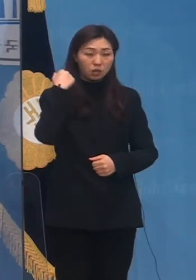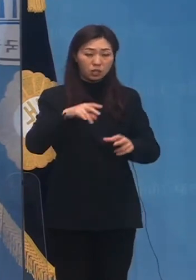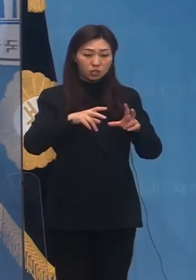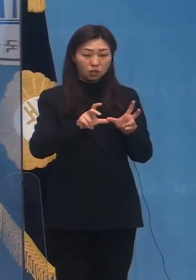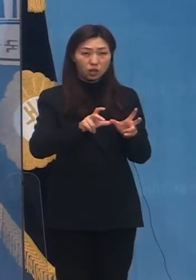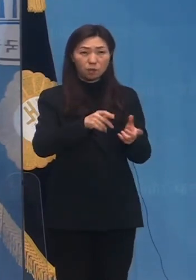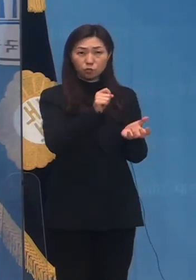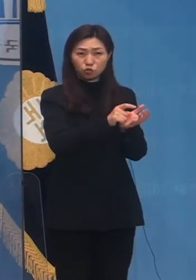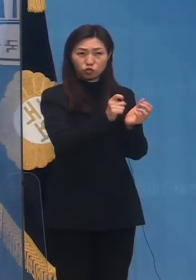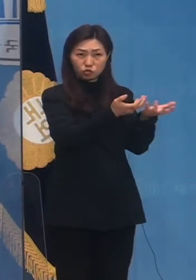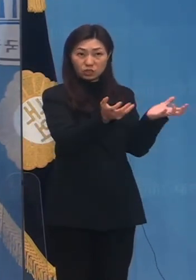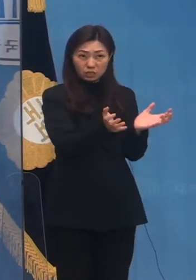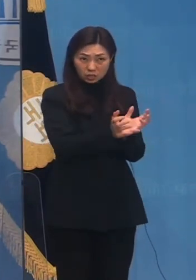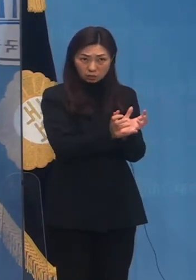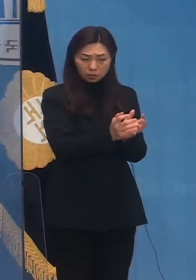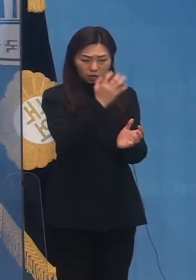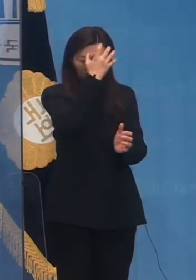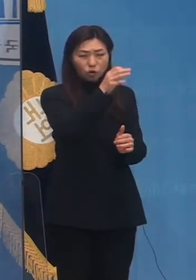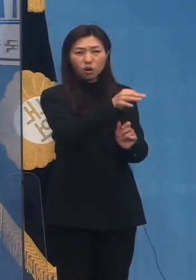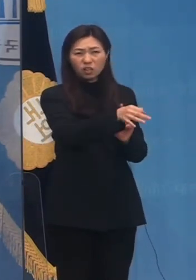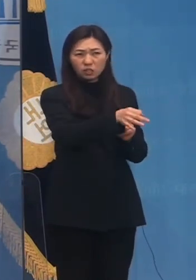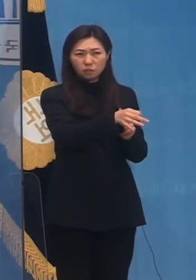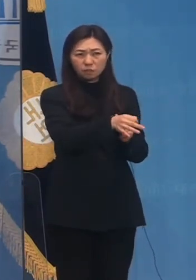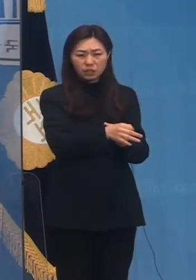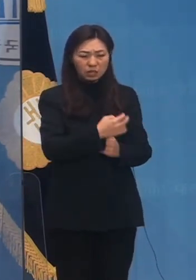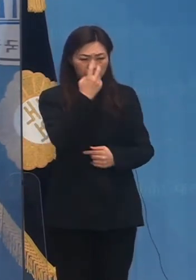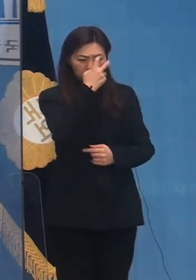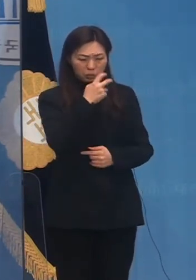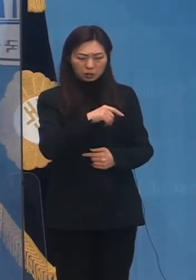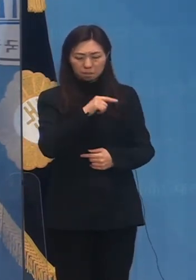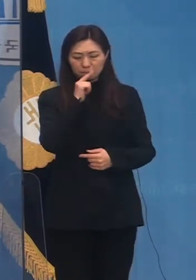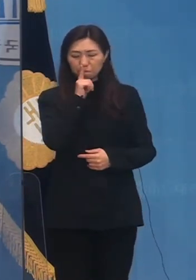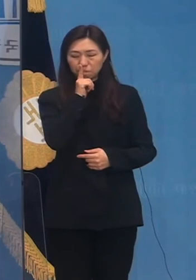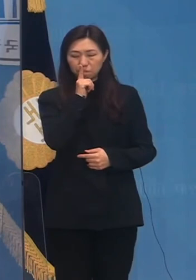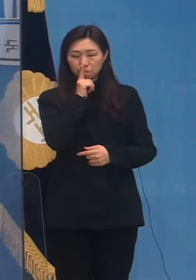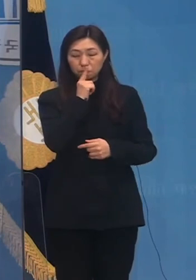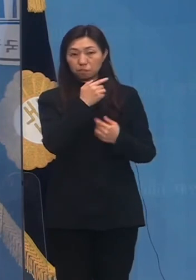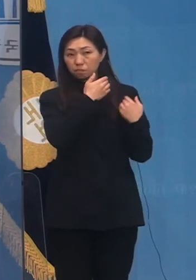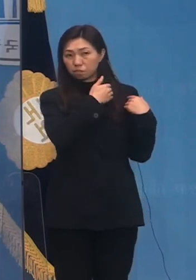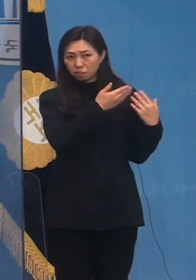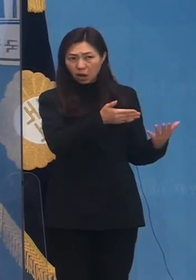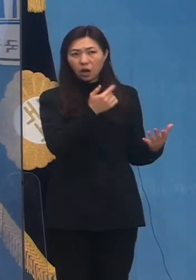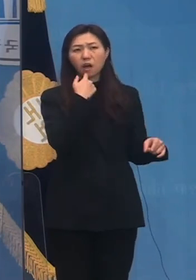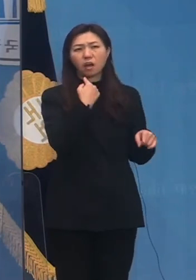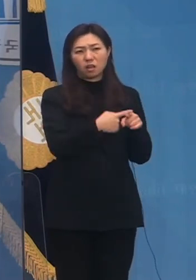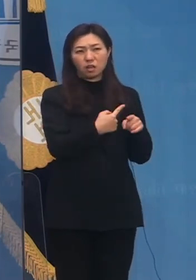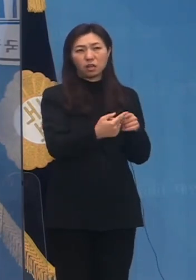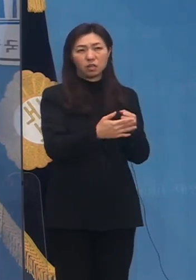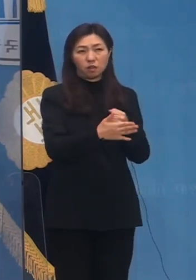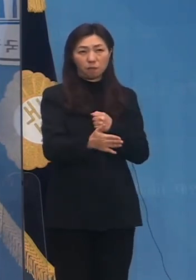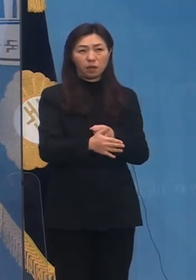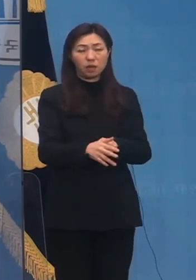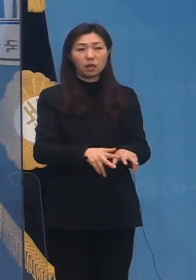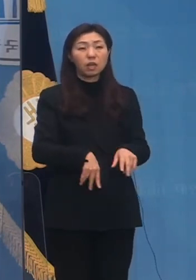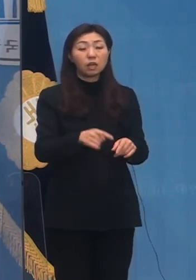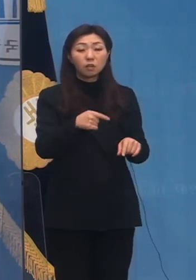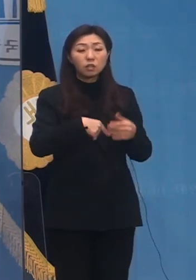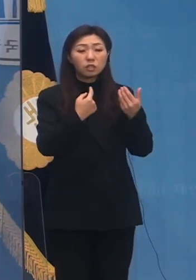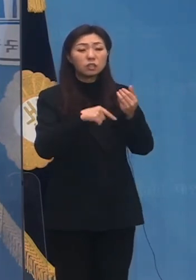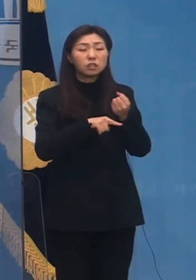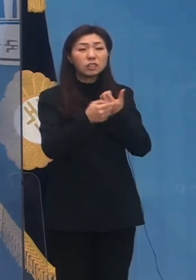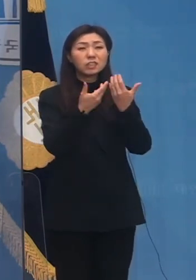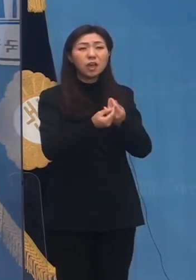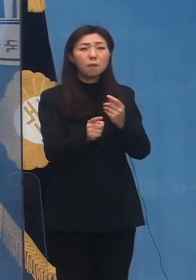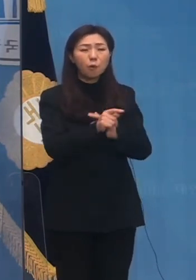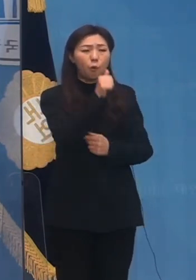의혹에 대해 수사 공개기로 일괄해왔기 때문입니다. 다시 고양이에게 생선을 맡긴 곳입니다. 대선